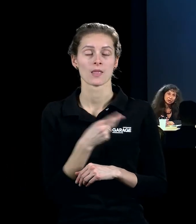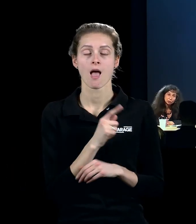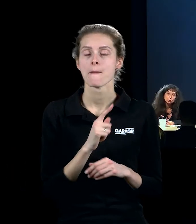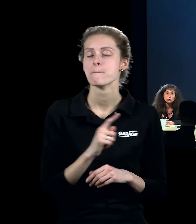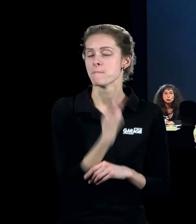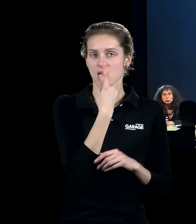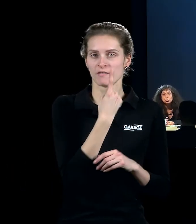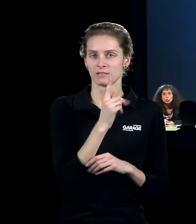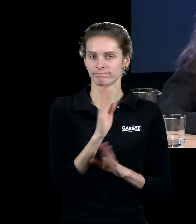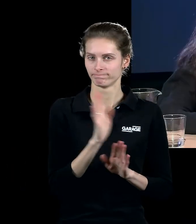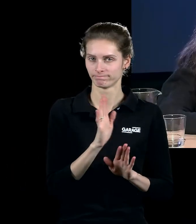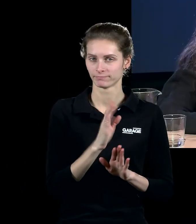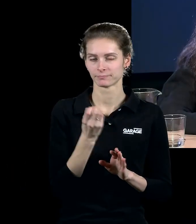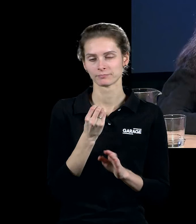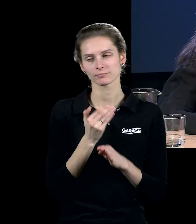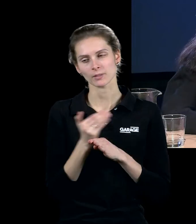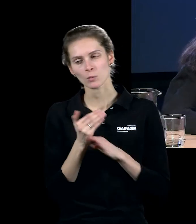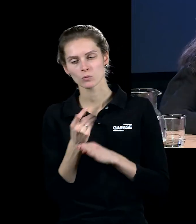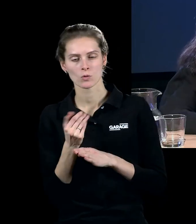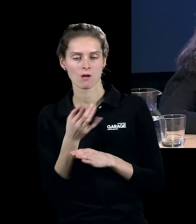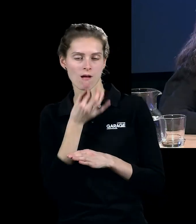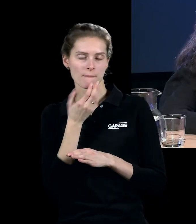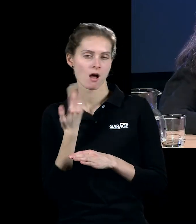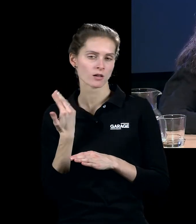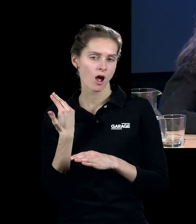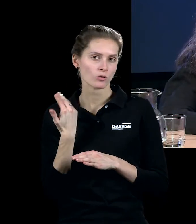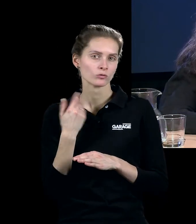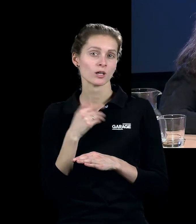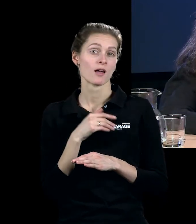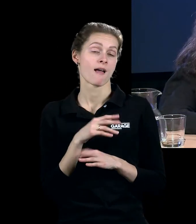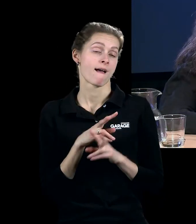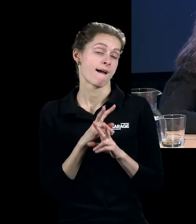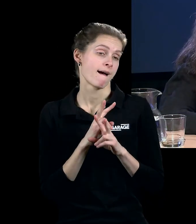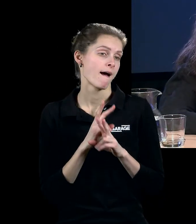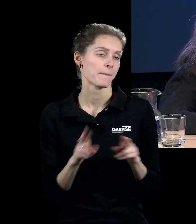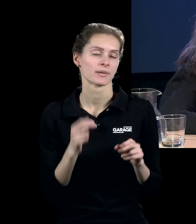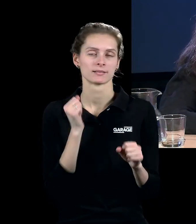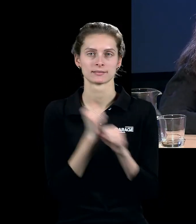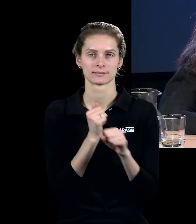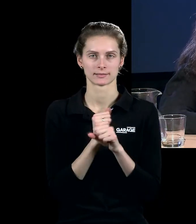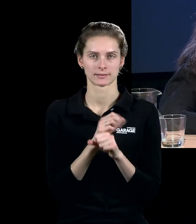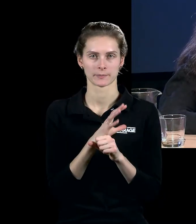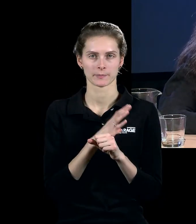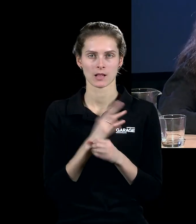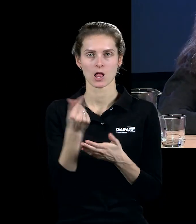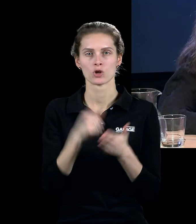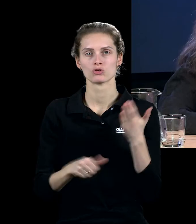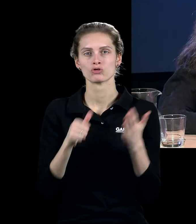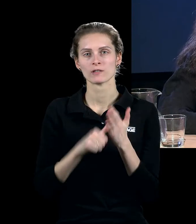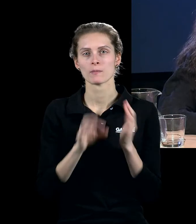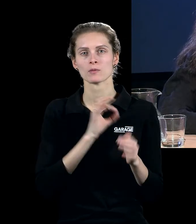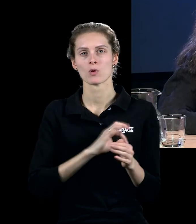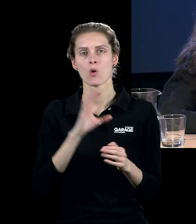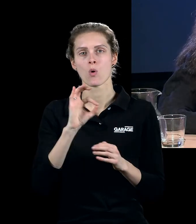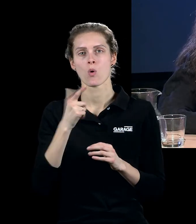может быть, чуть позже, чуть раньше, в общем, одновременно с ним такую же живопись огнём начинает делать Ив Кляйн.